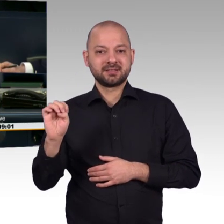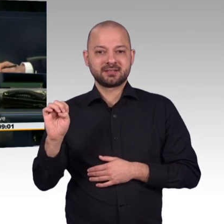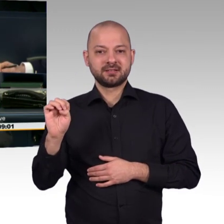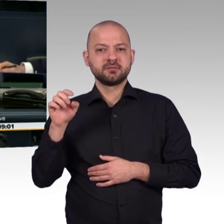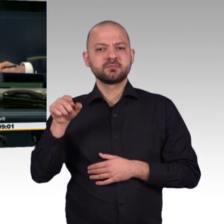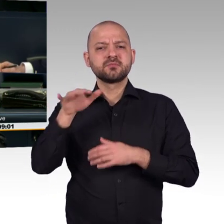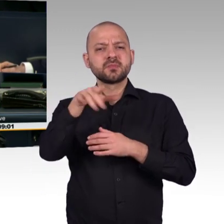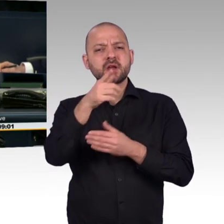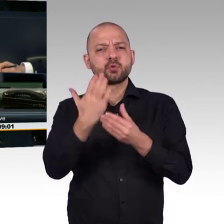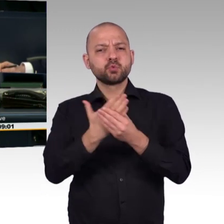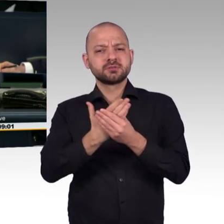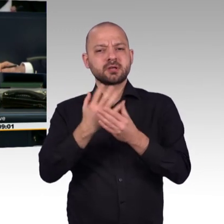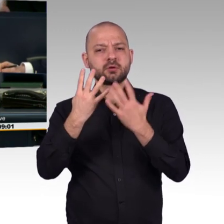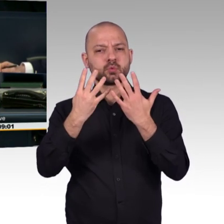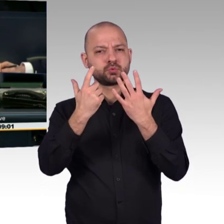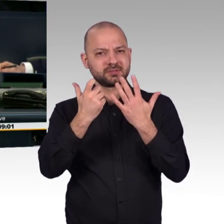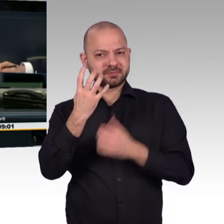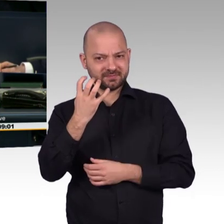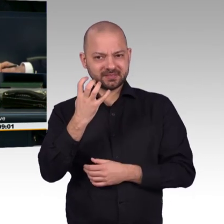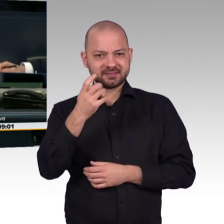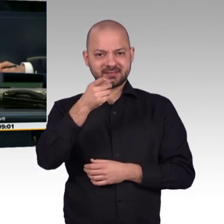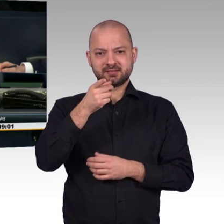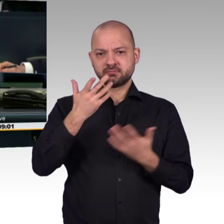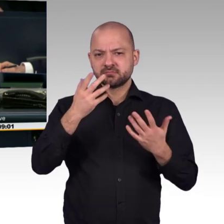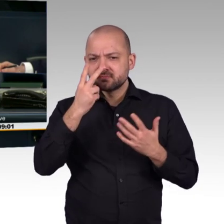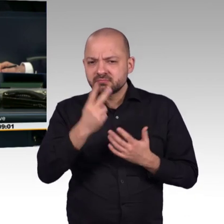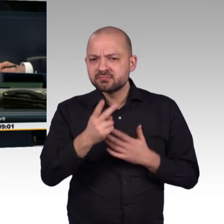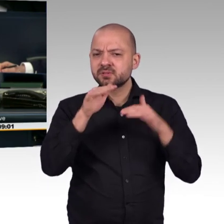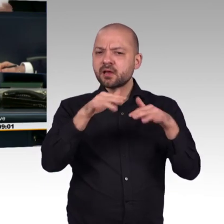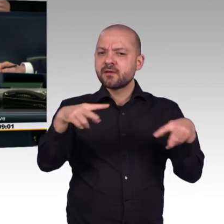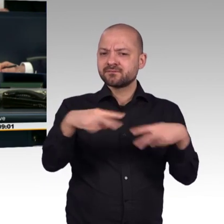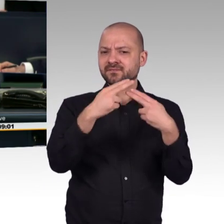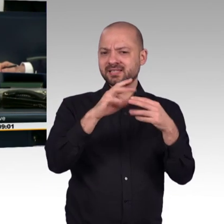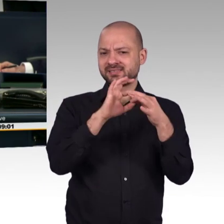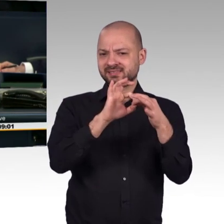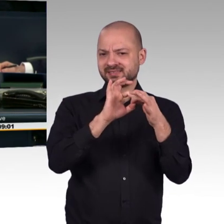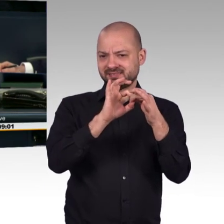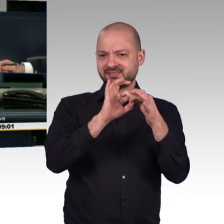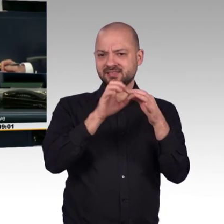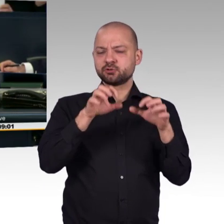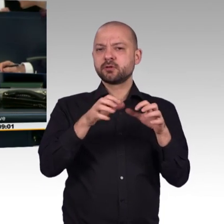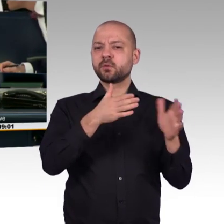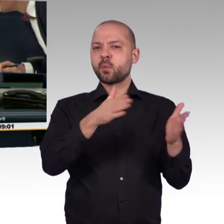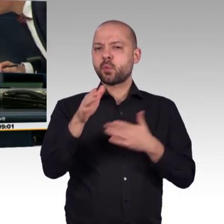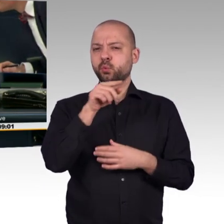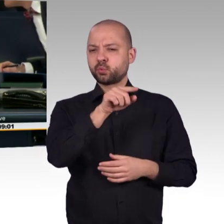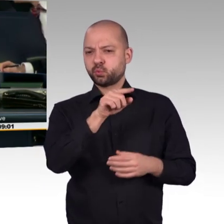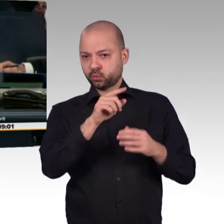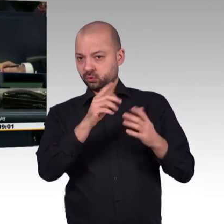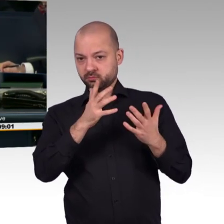Tagesordnungspunkt 9 soll abgesetzt und stattdessen die Beschlussempfehlung auf der Drucksache 19-3034 zu